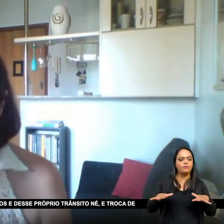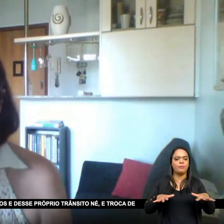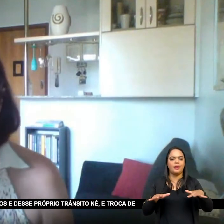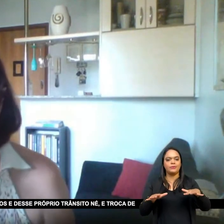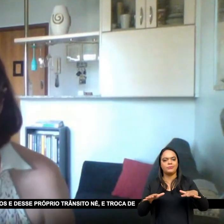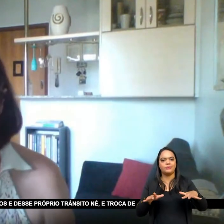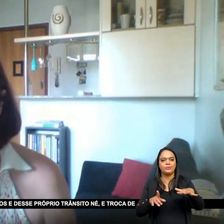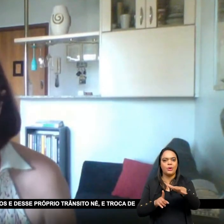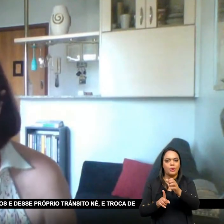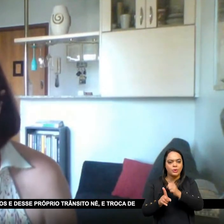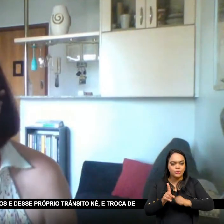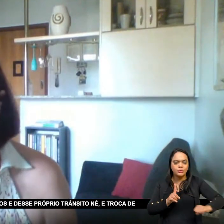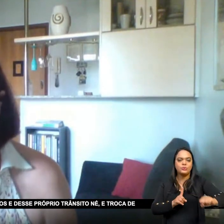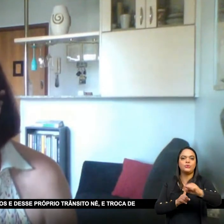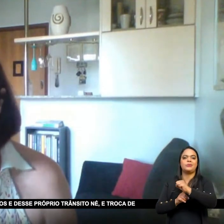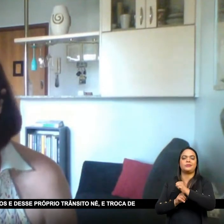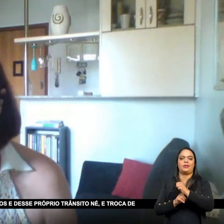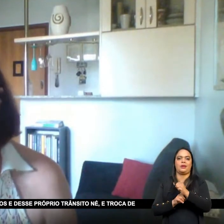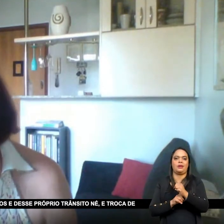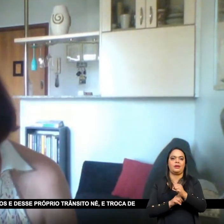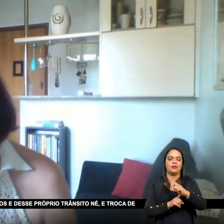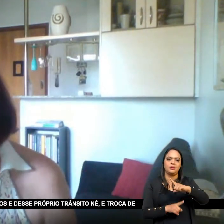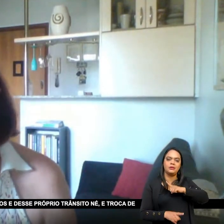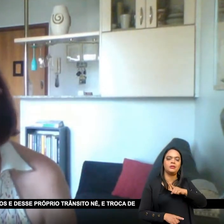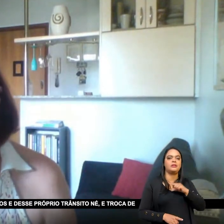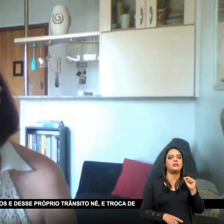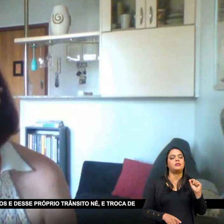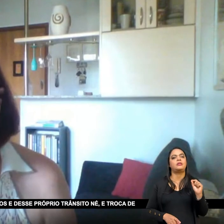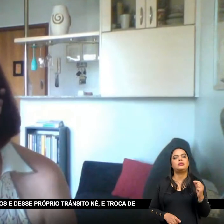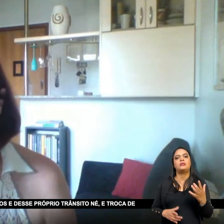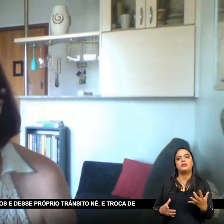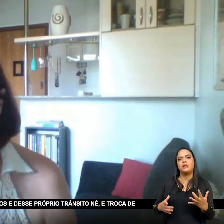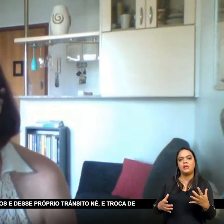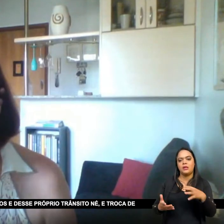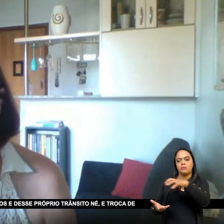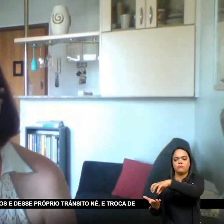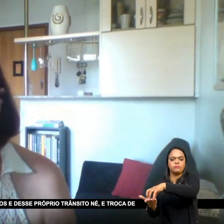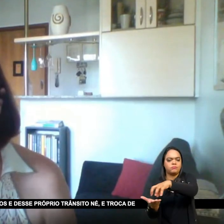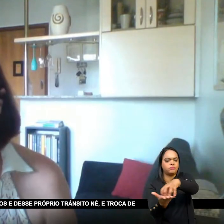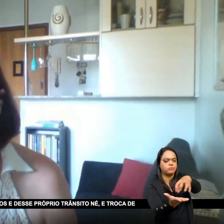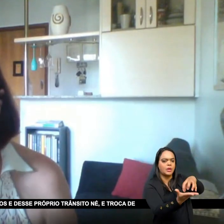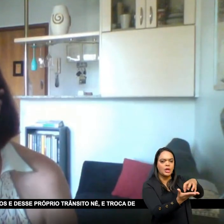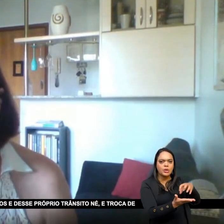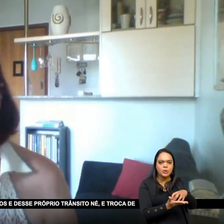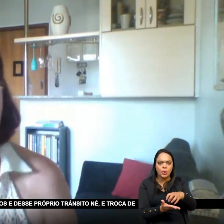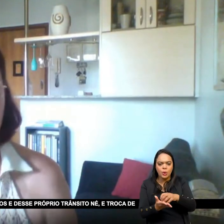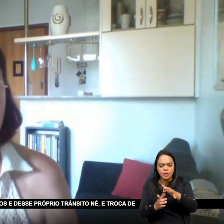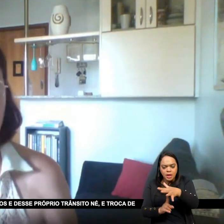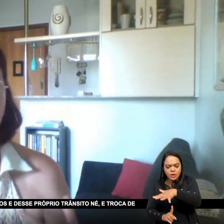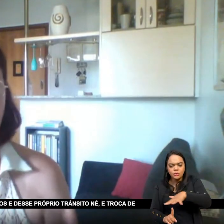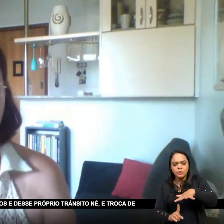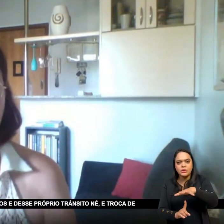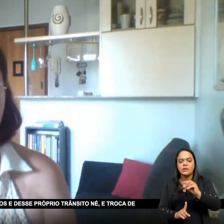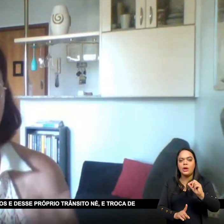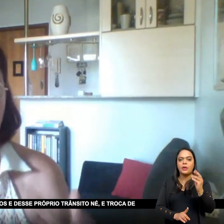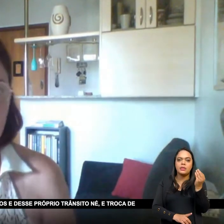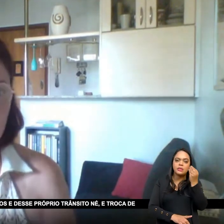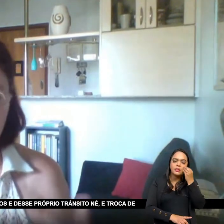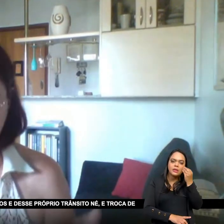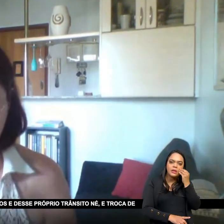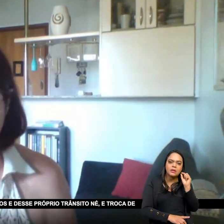evidente De análise E de compreensão Dos processos E desse próprio